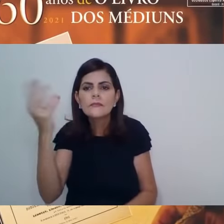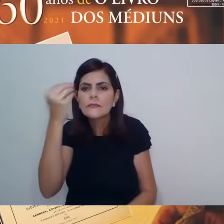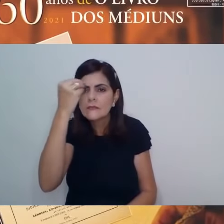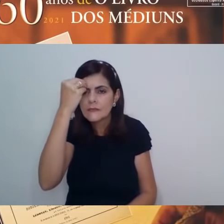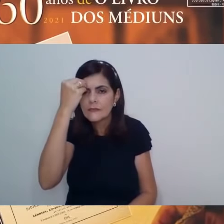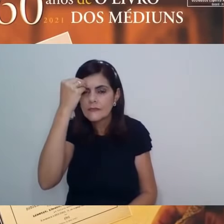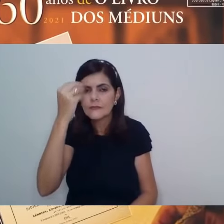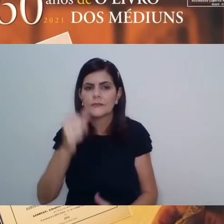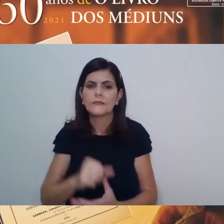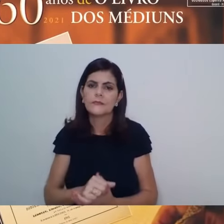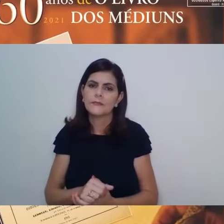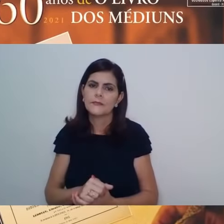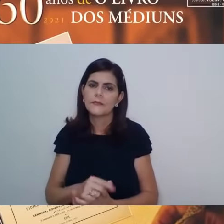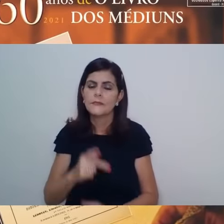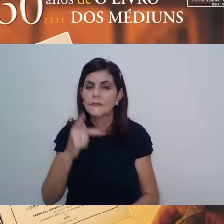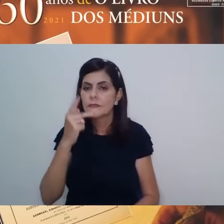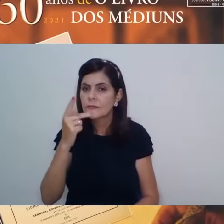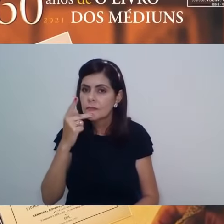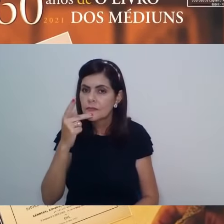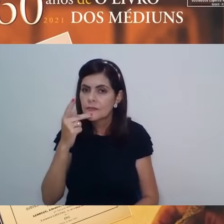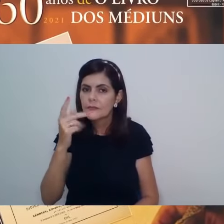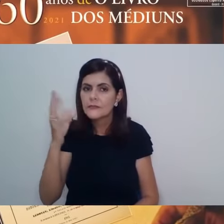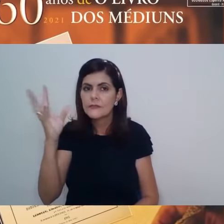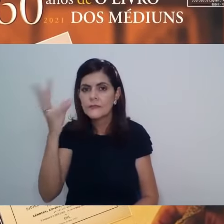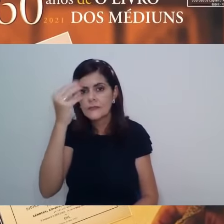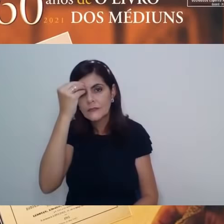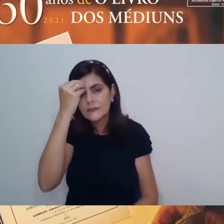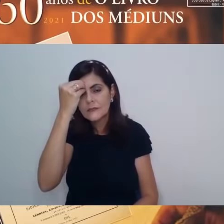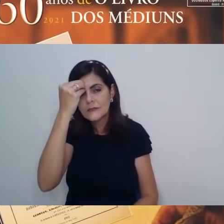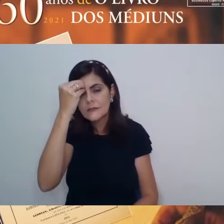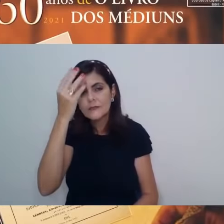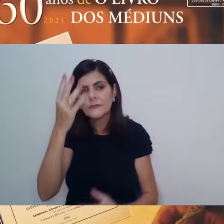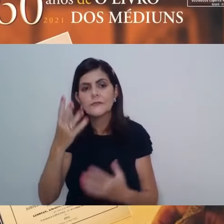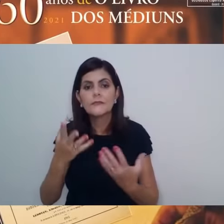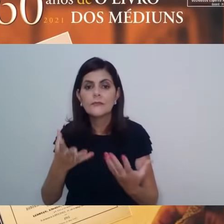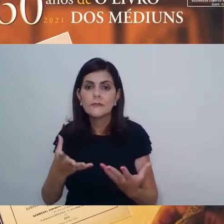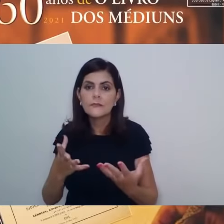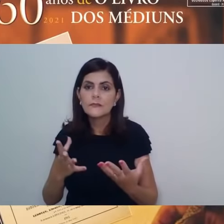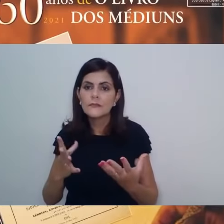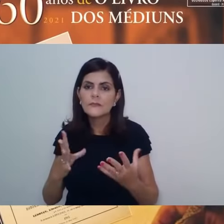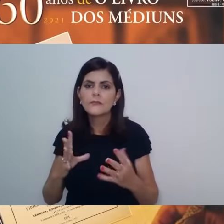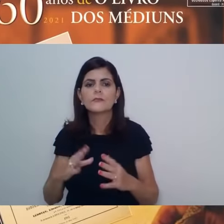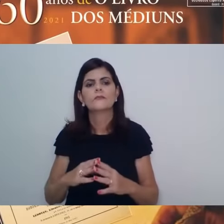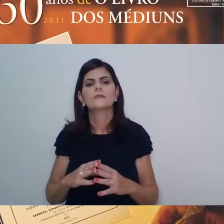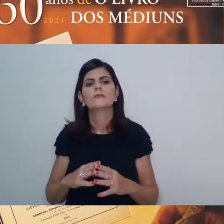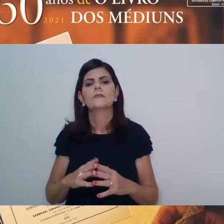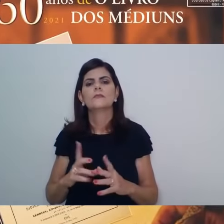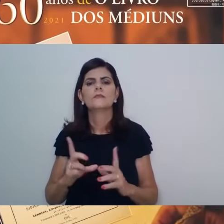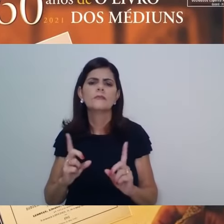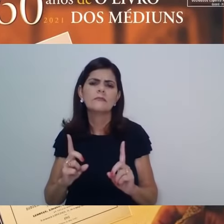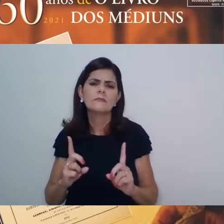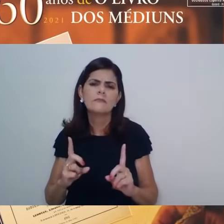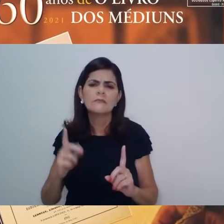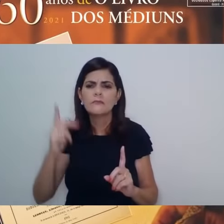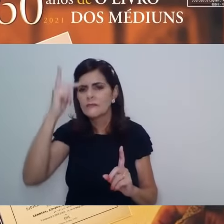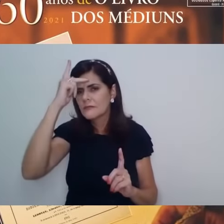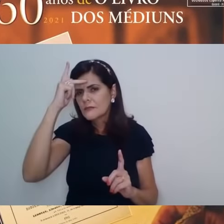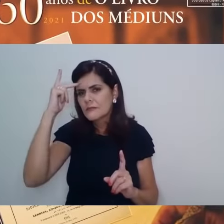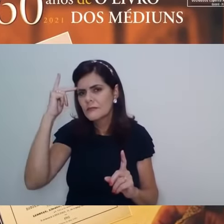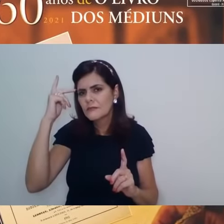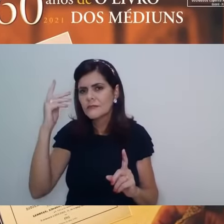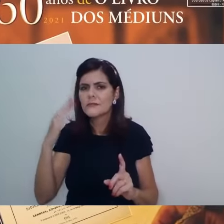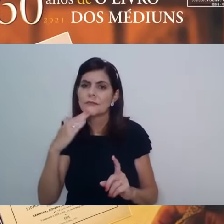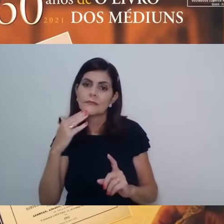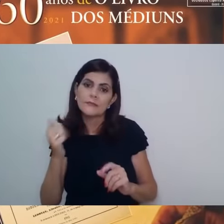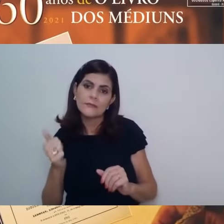E ele fala assim, que os médiuns, em sua generalidade, não são missionários, na